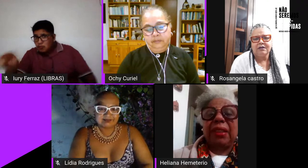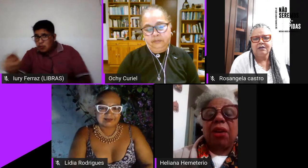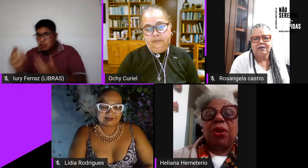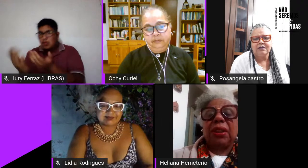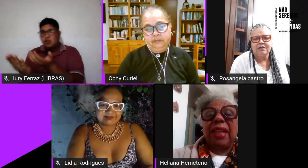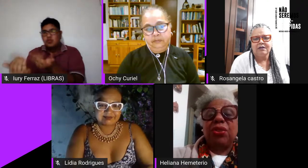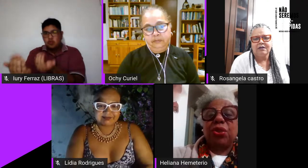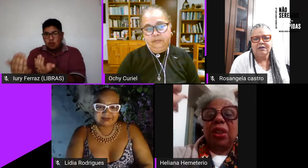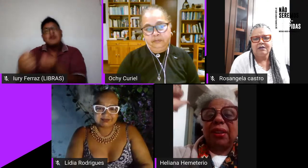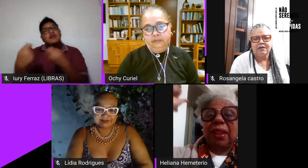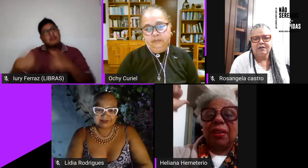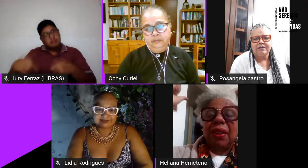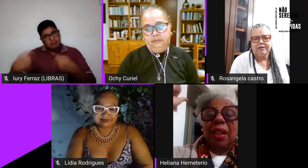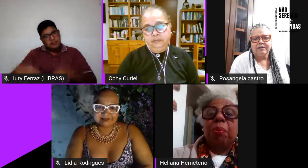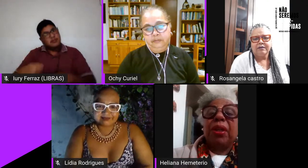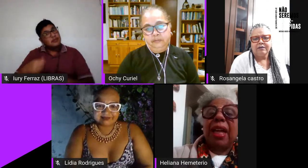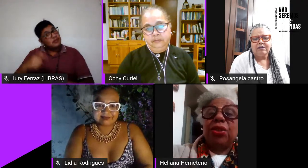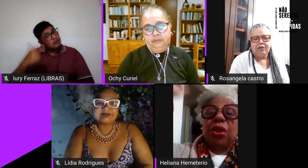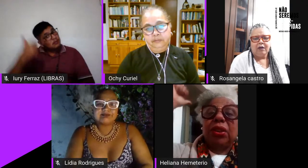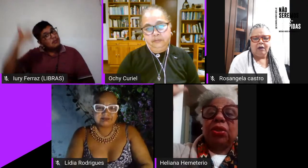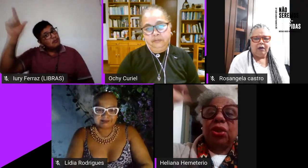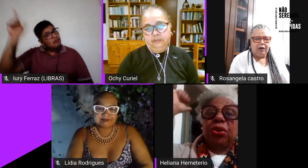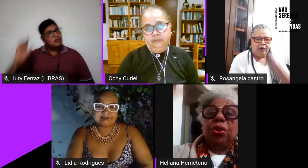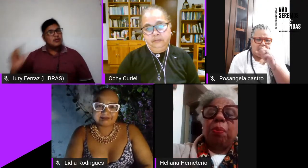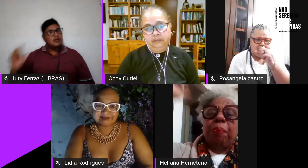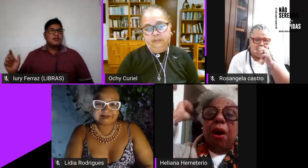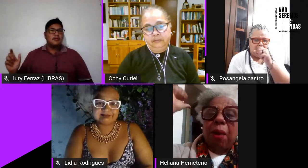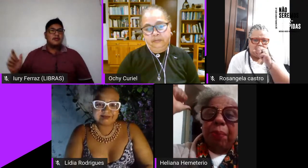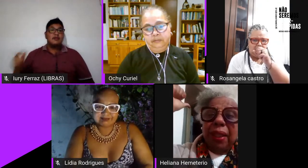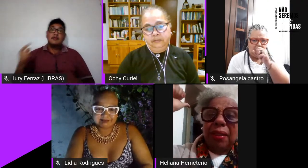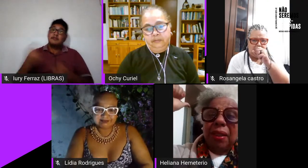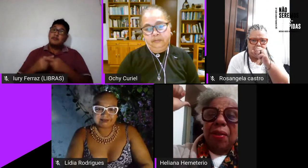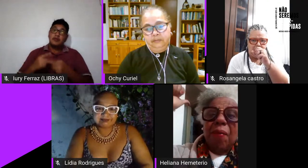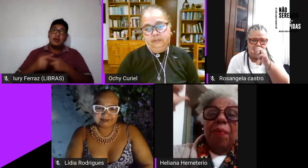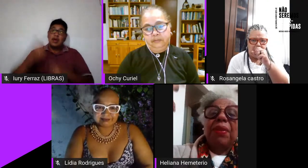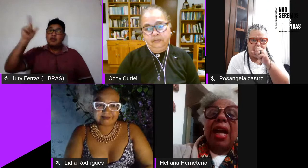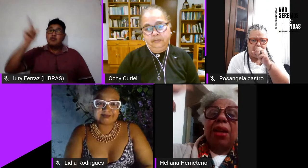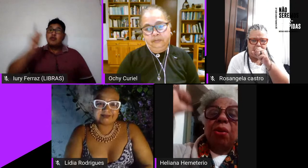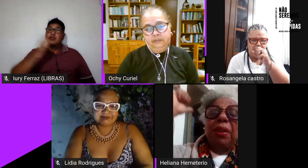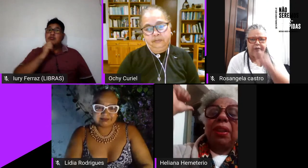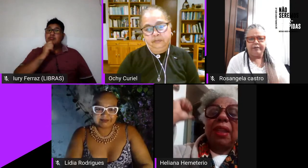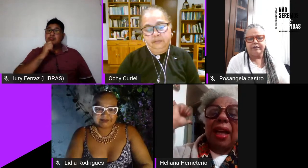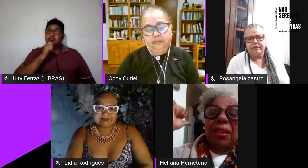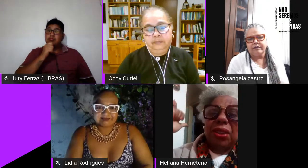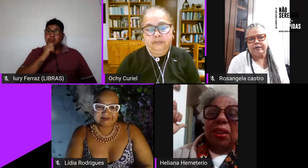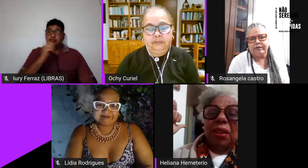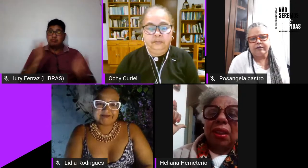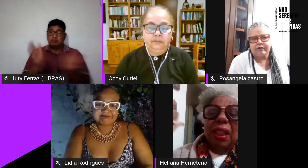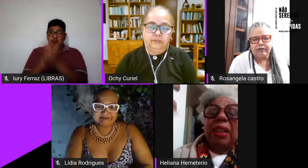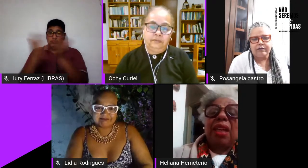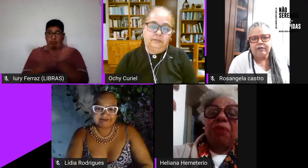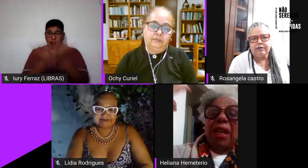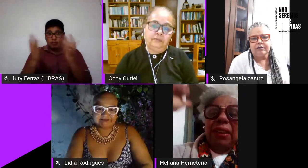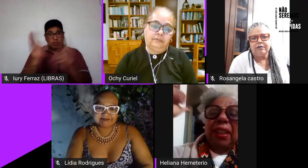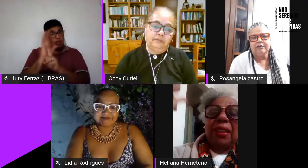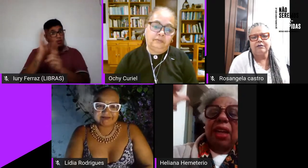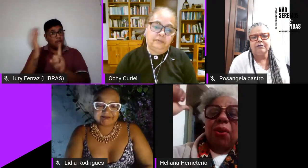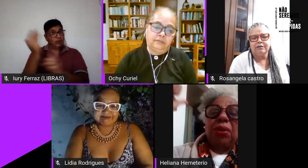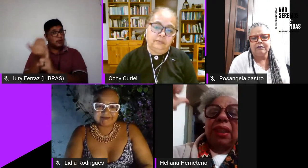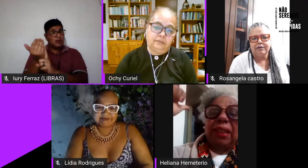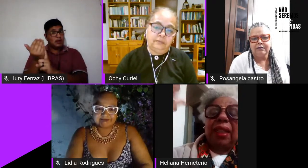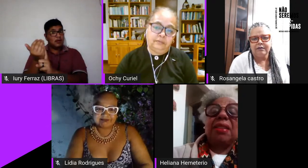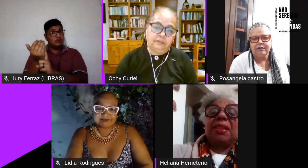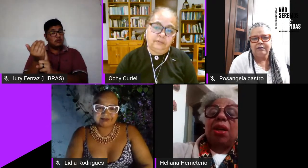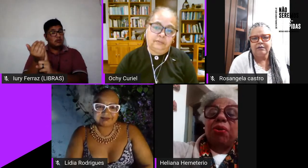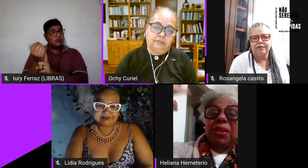vão ter que dar conta das outras porque as outras continuam pobres na comunidade e quem vai ter que dar